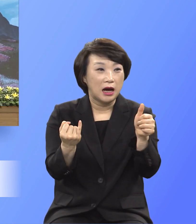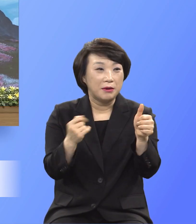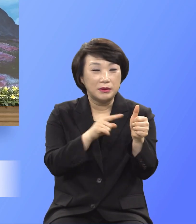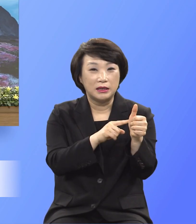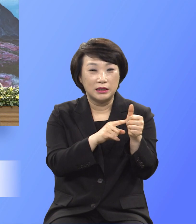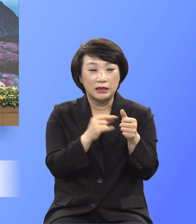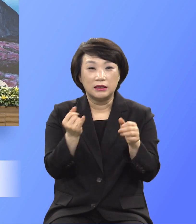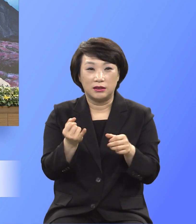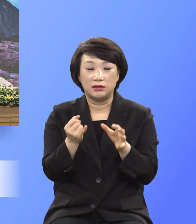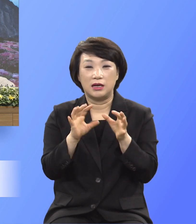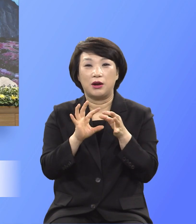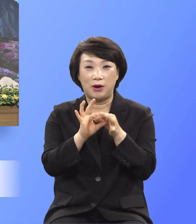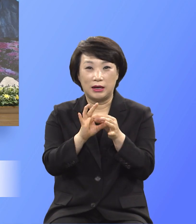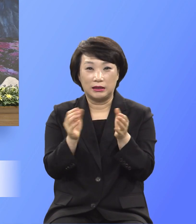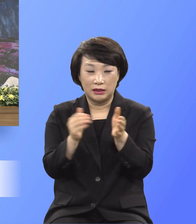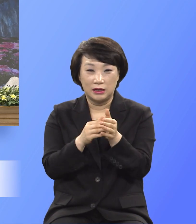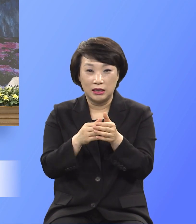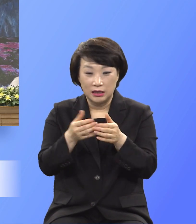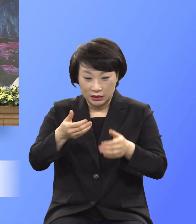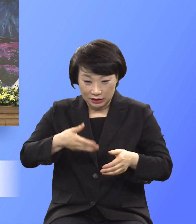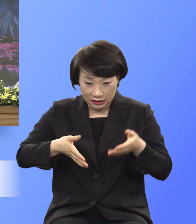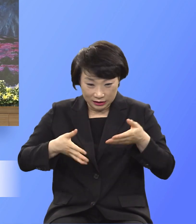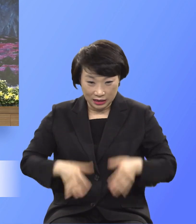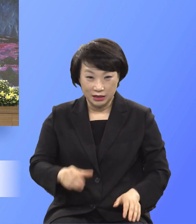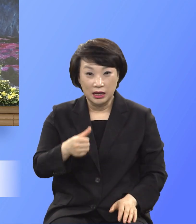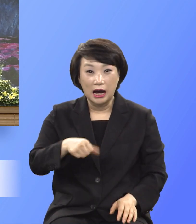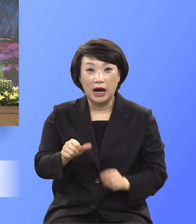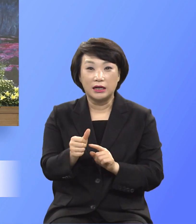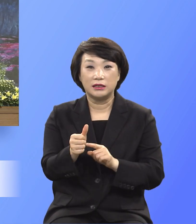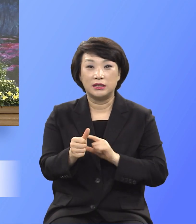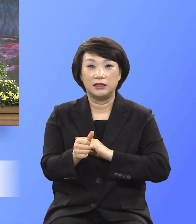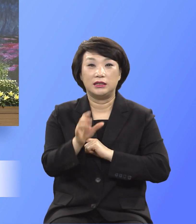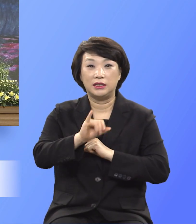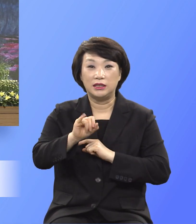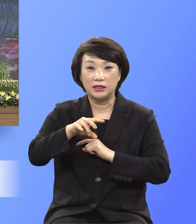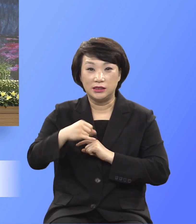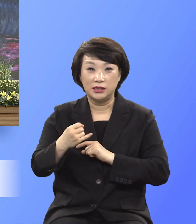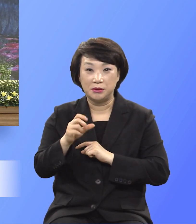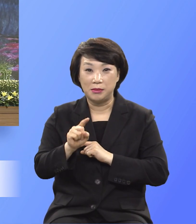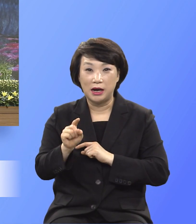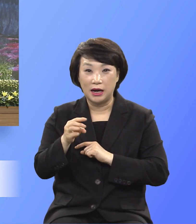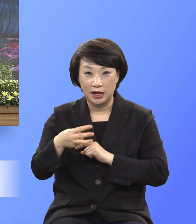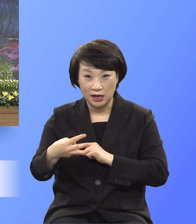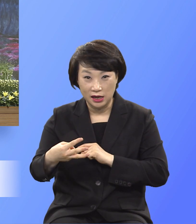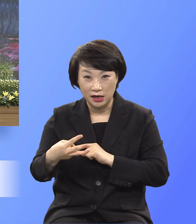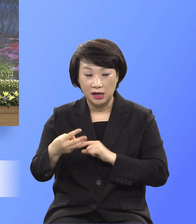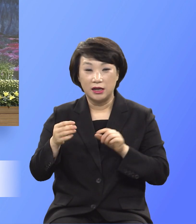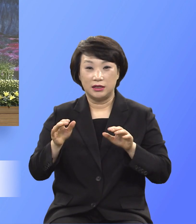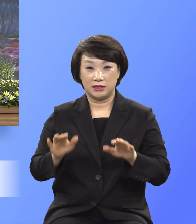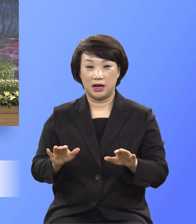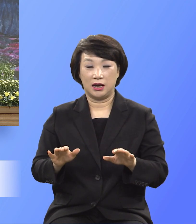그 이름이 이스마일이라고 했습니다. 이제 살아도